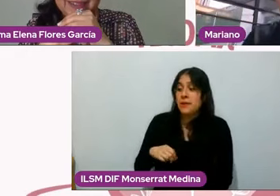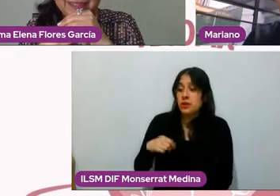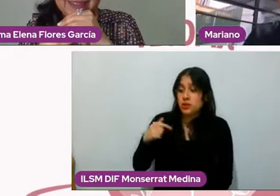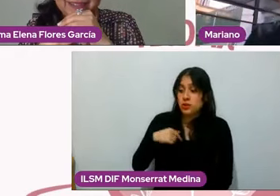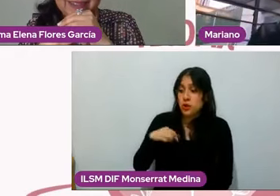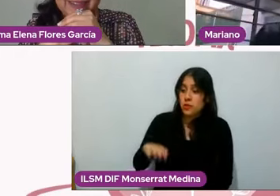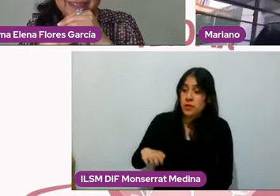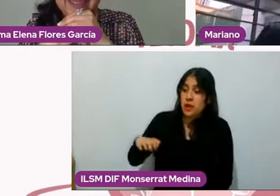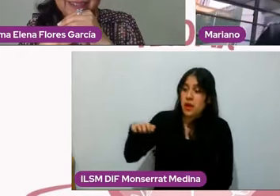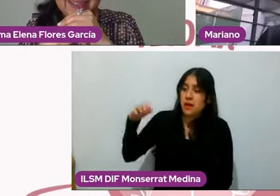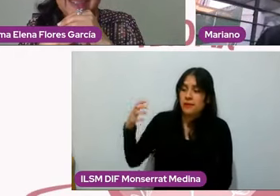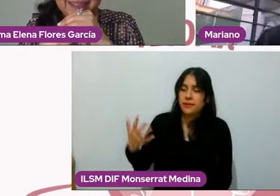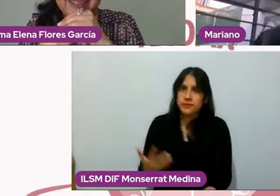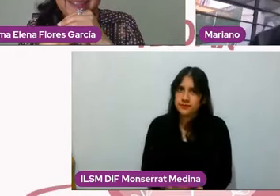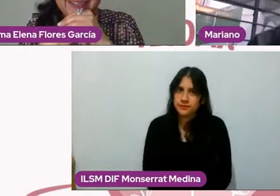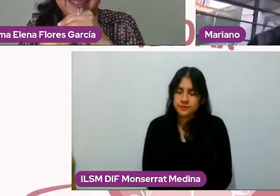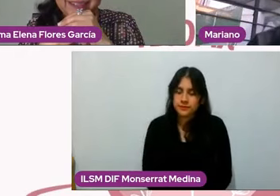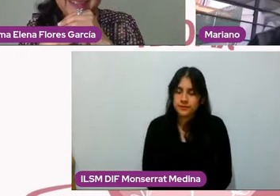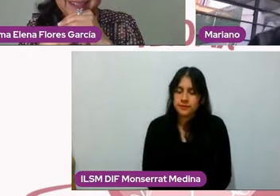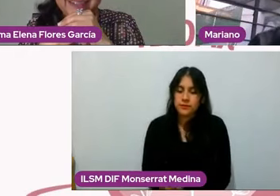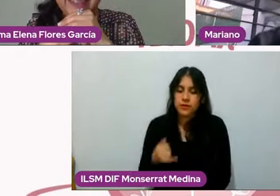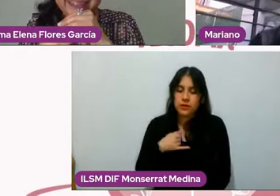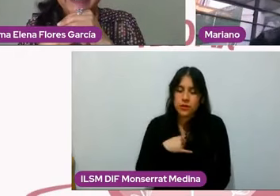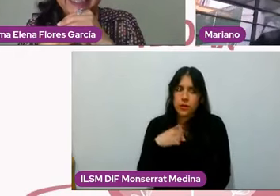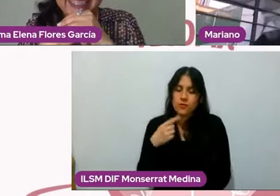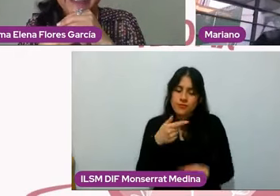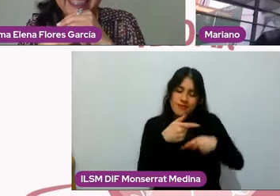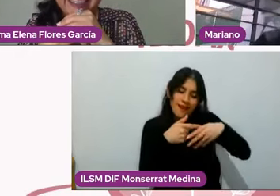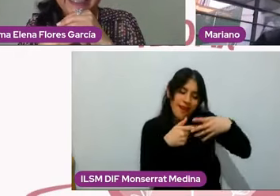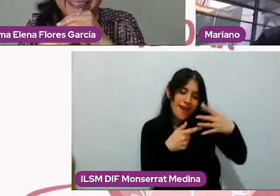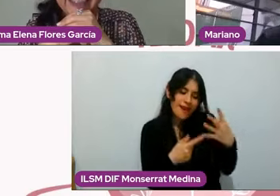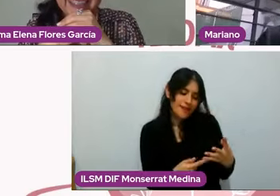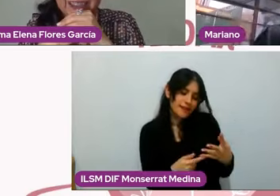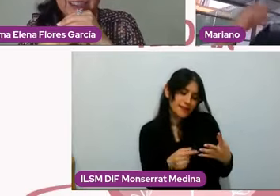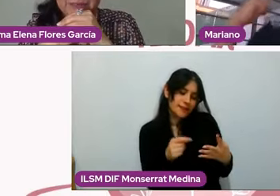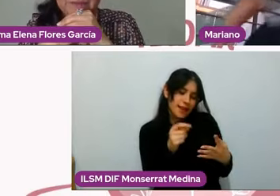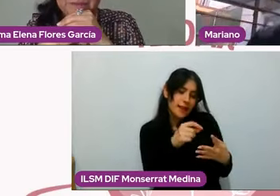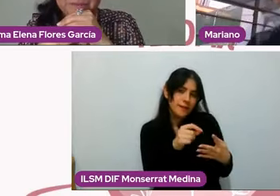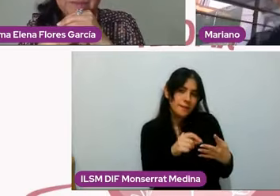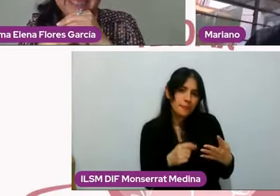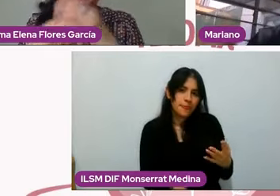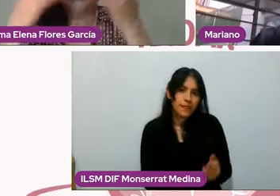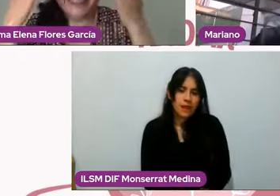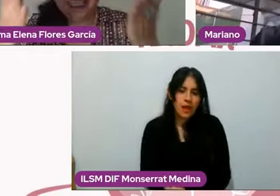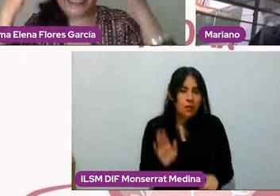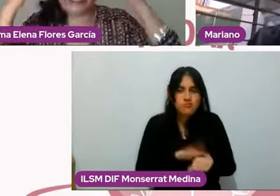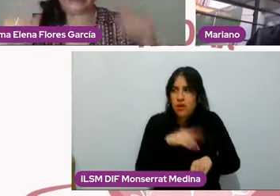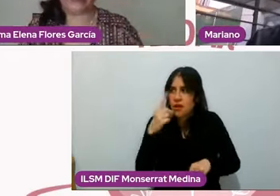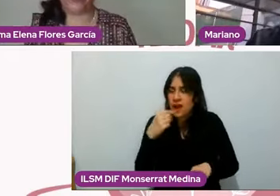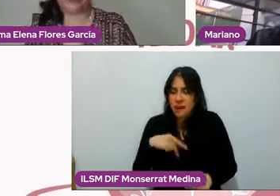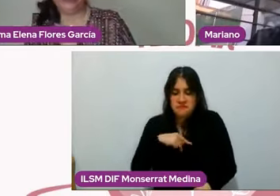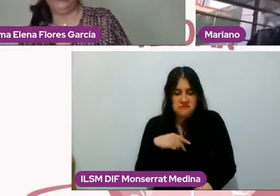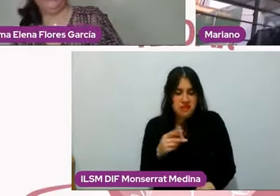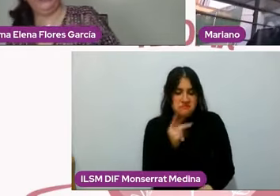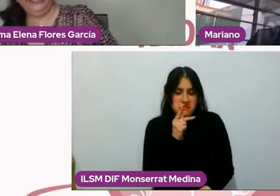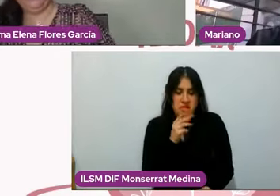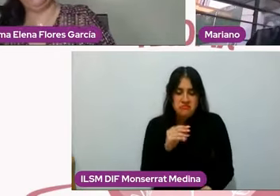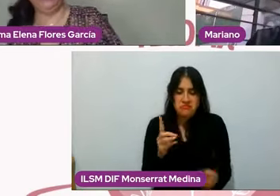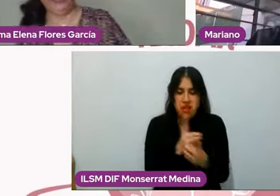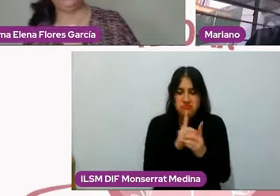puedo dar cronológica o alfabéticamente de personas que han dicho maldita sea ¿por qué no se divorciaron en su momento?